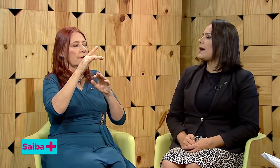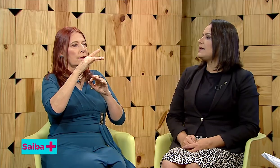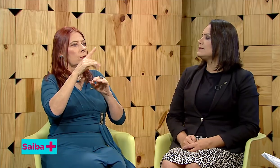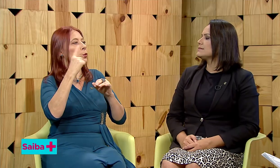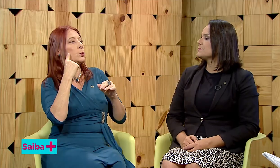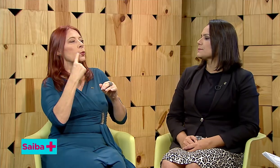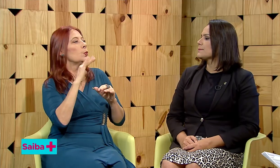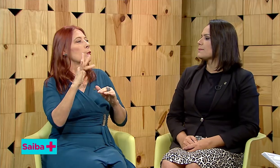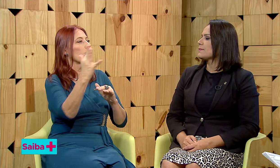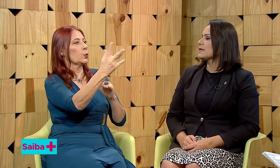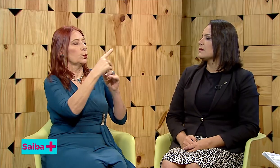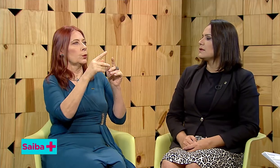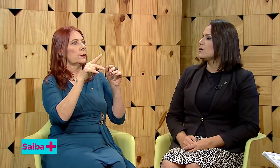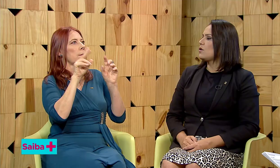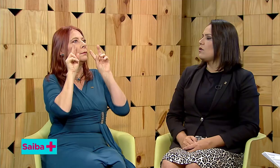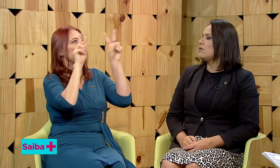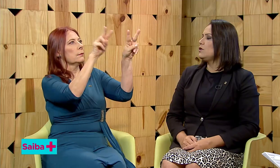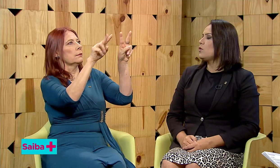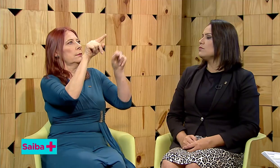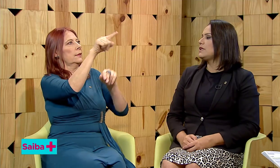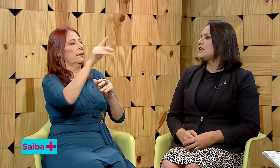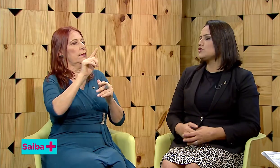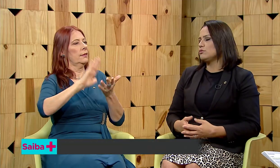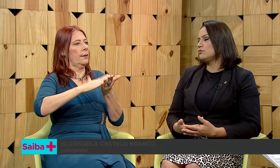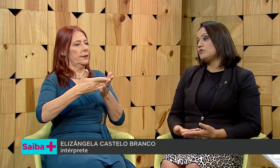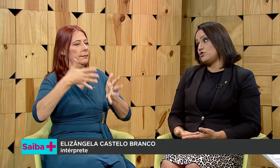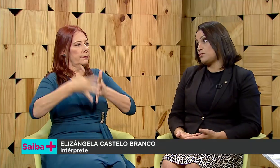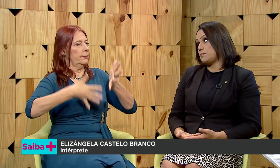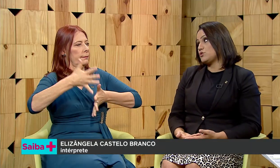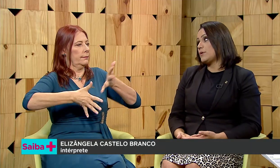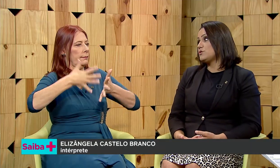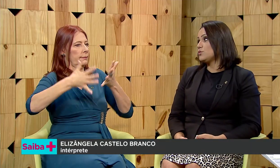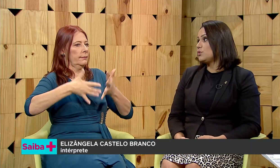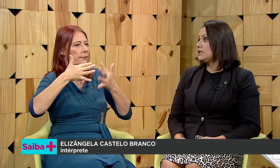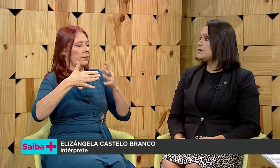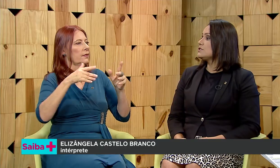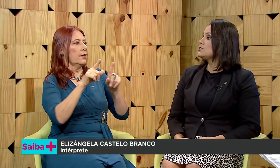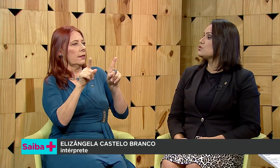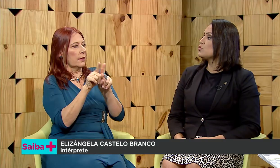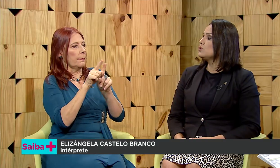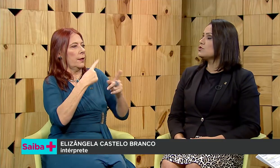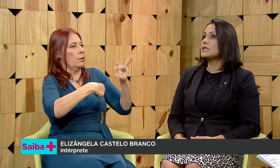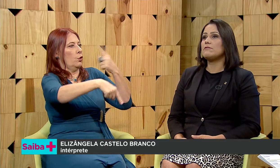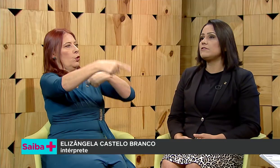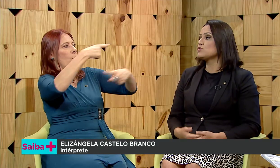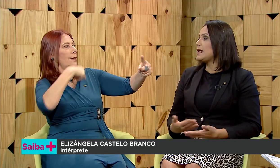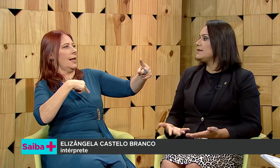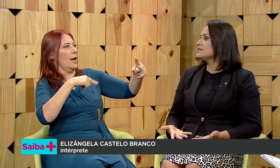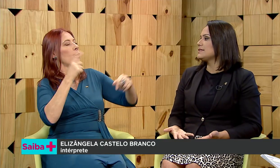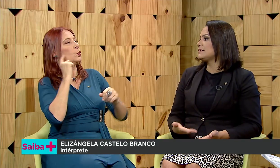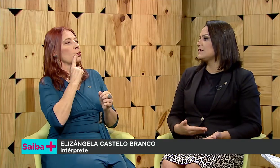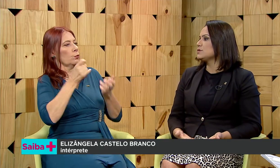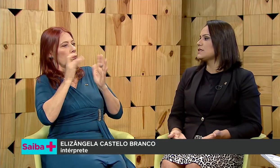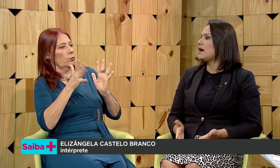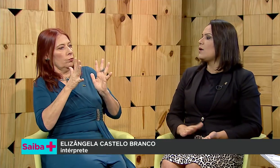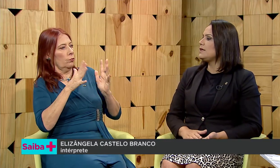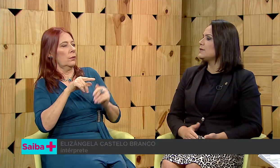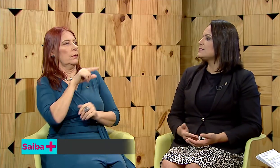mais em um contexto de pessoas surdas, de surdos que visualizam essa tradução, a língua de